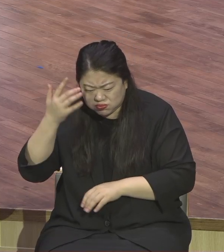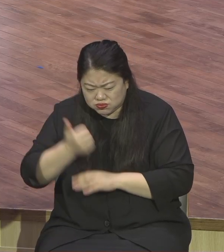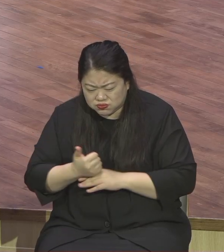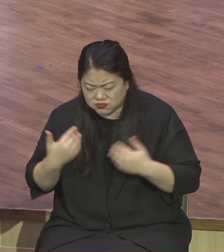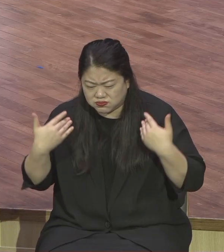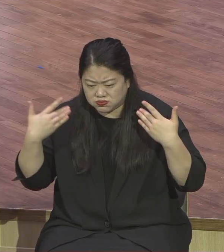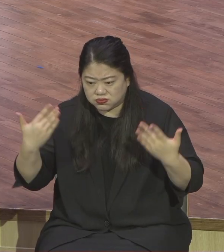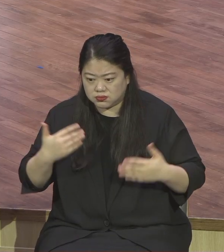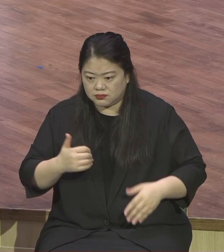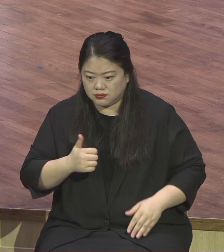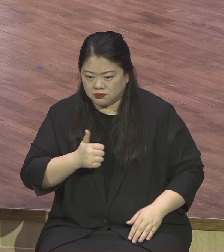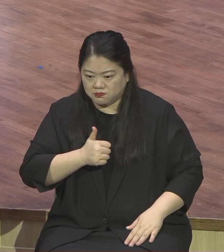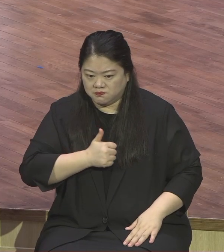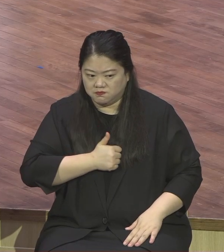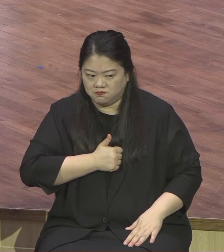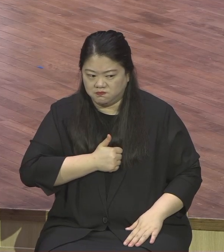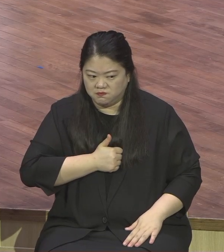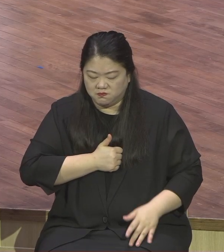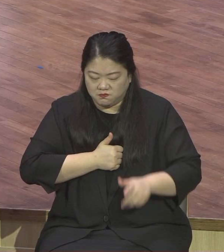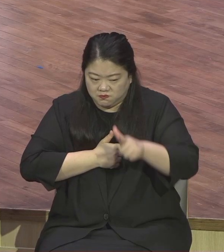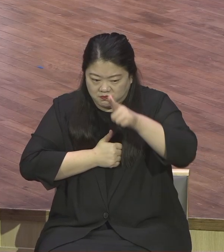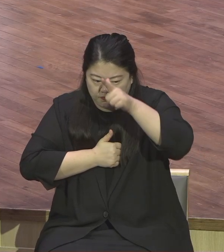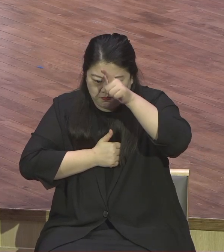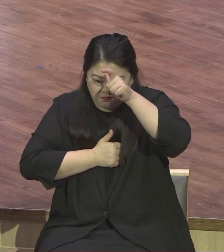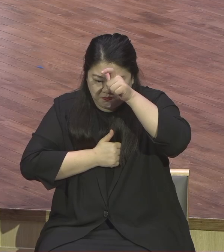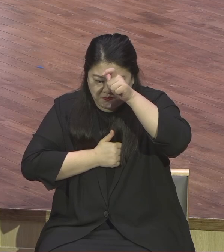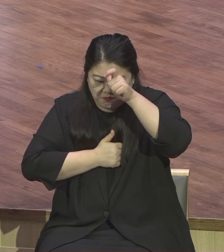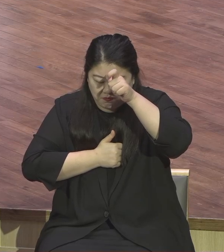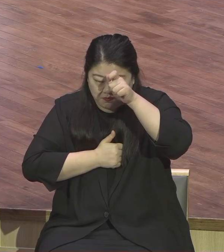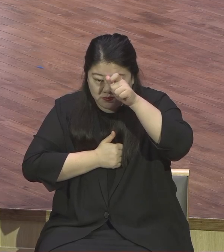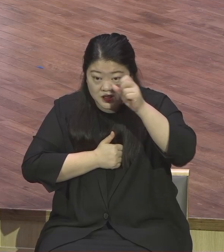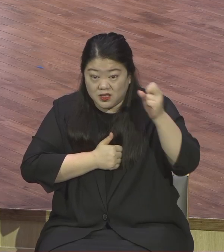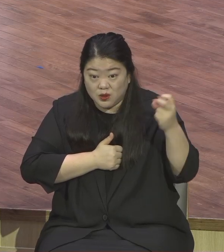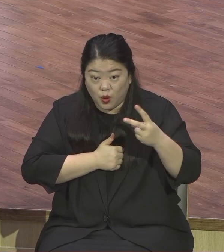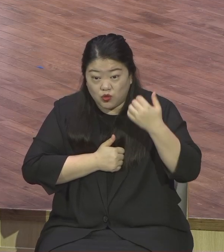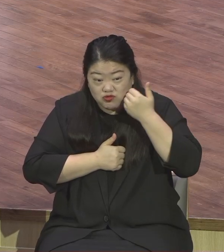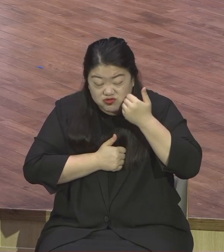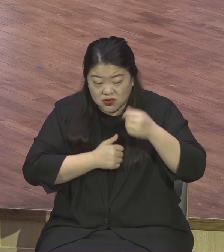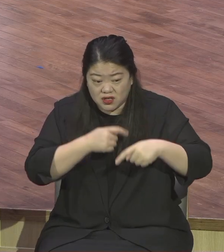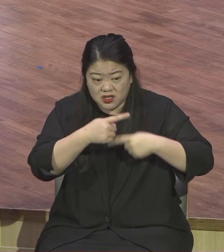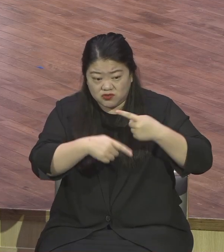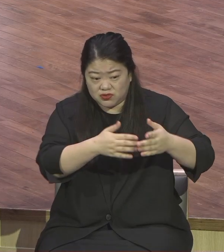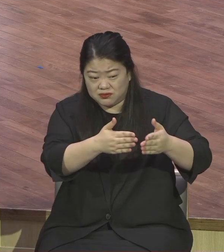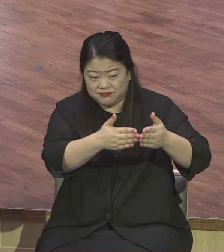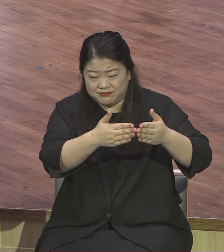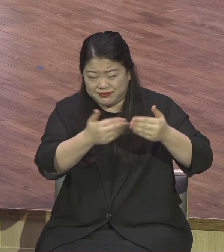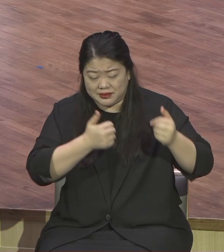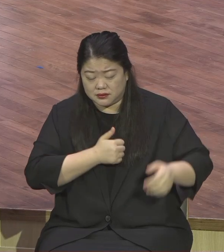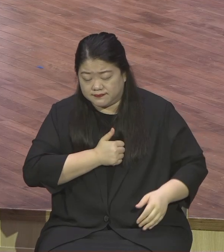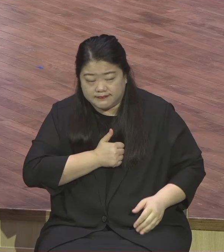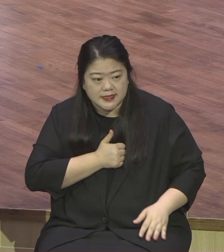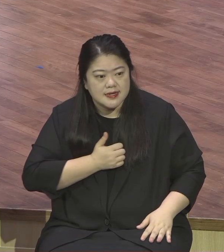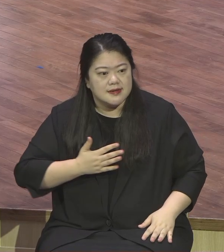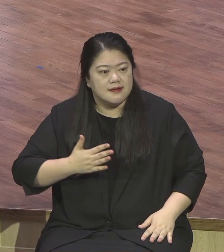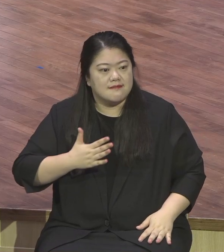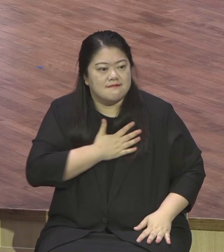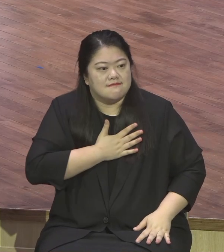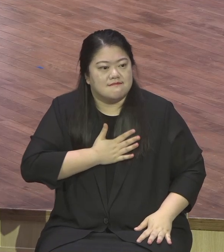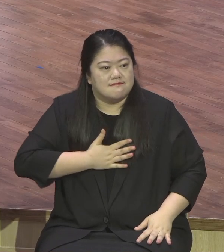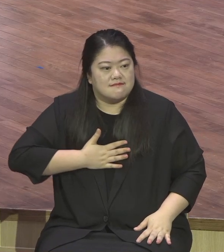막 그런 상처를 건드리면 막 사람을 죽이기도 해요. 순간적으로 상처를 내 건드리면 나를 무시해